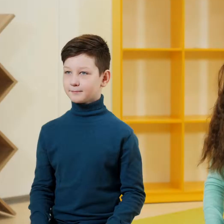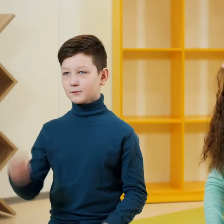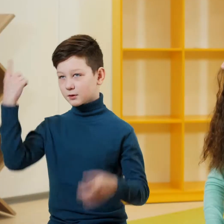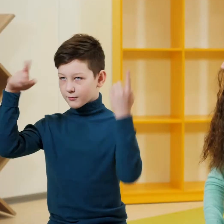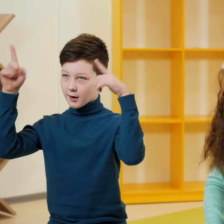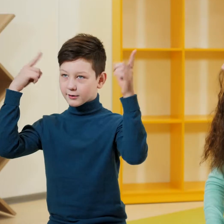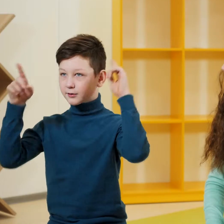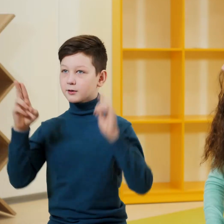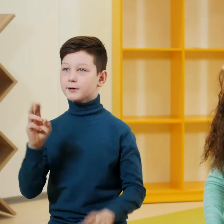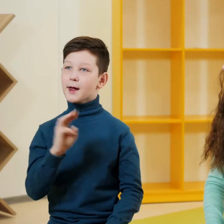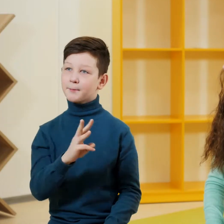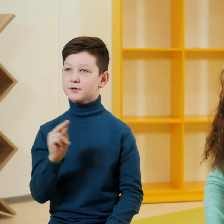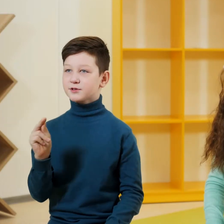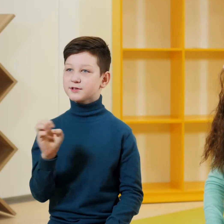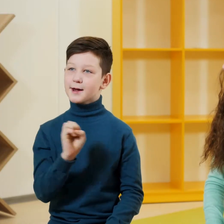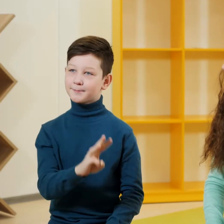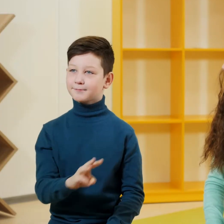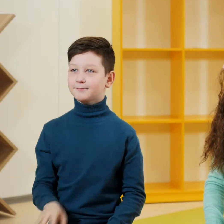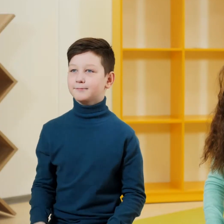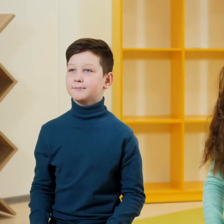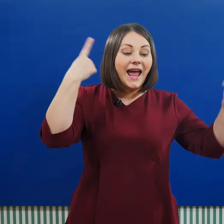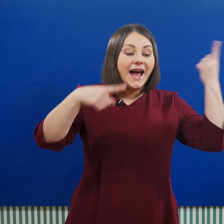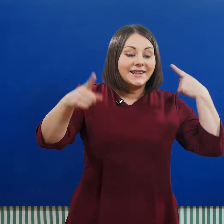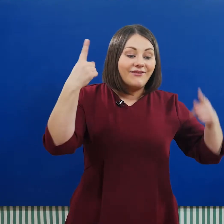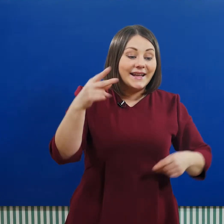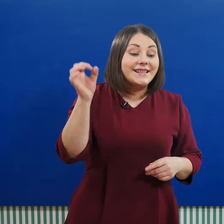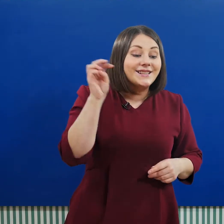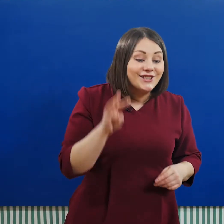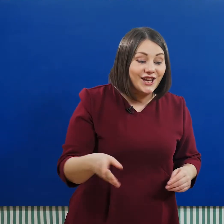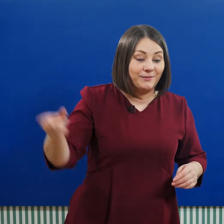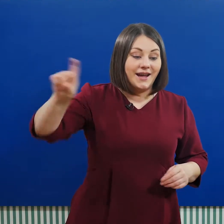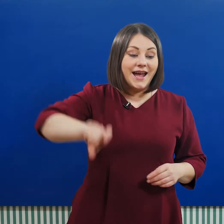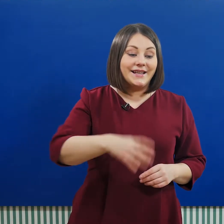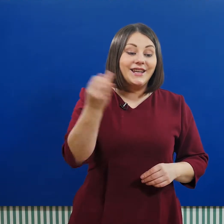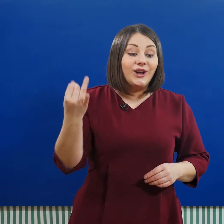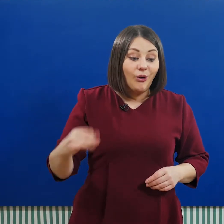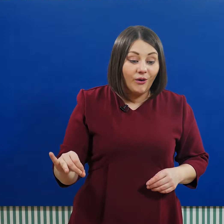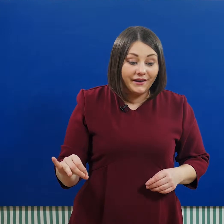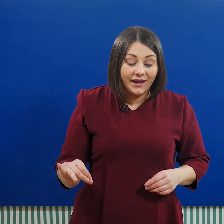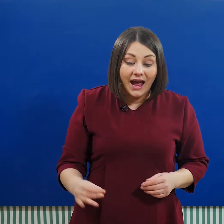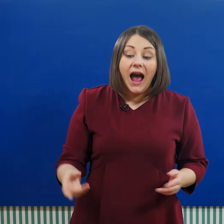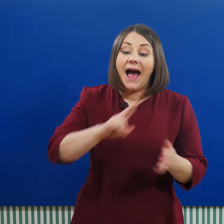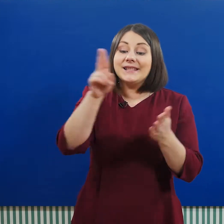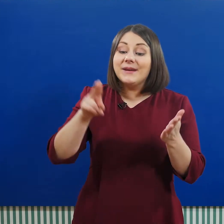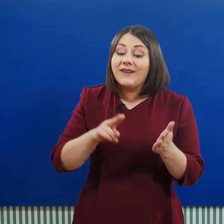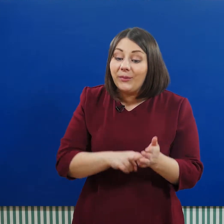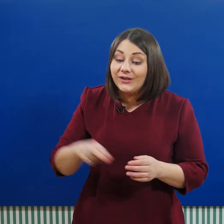Творить кем? Чем? Творить чем? Рекой. А теперь вопросы